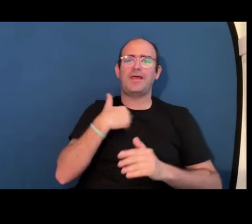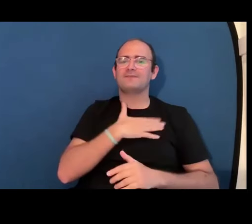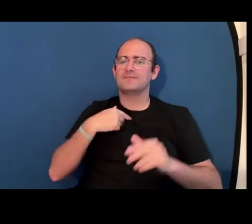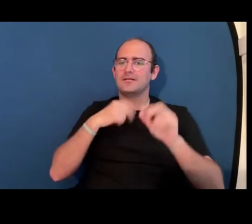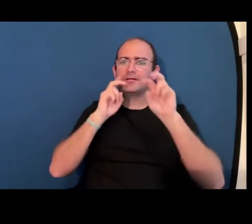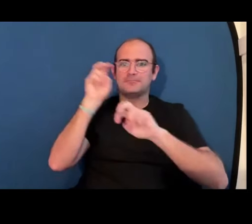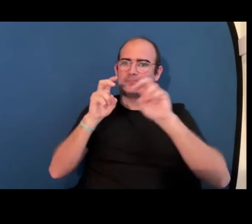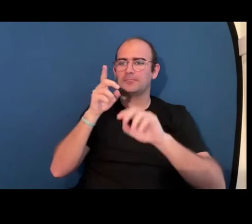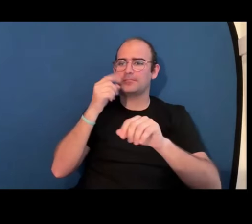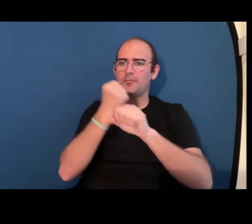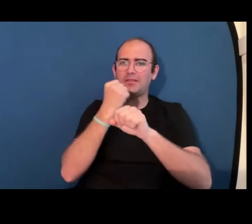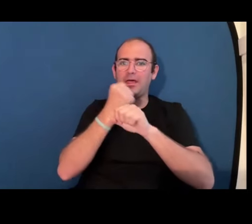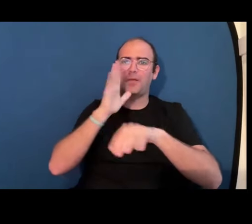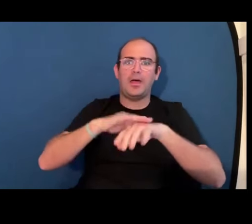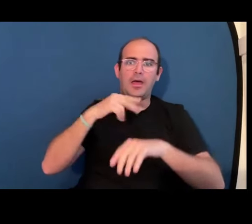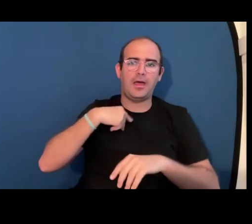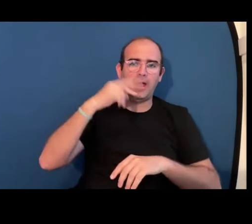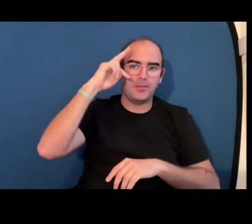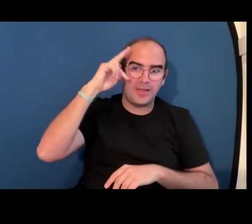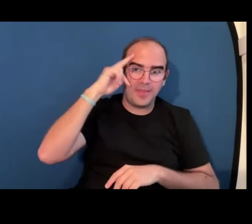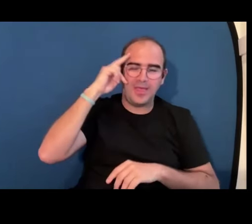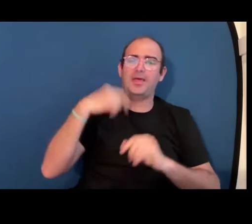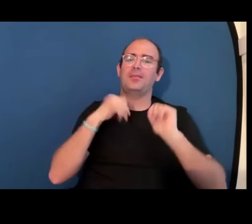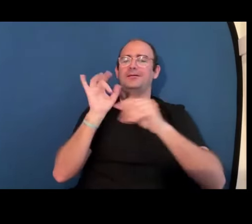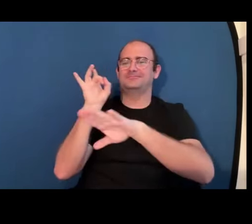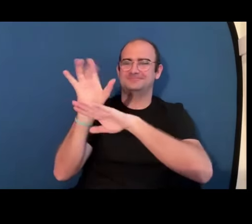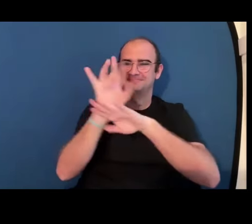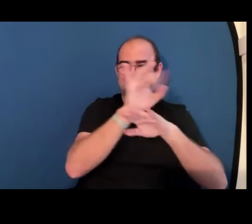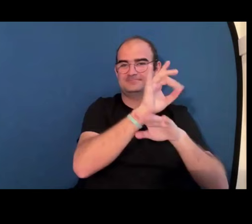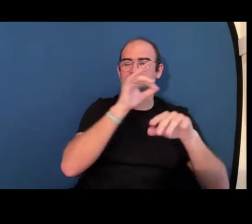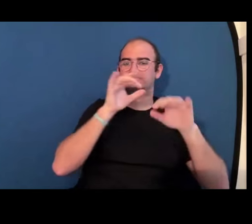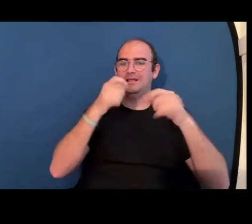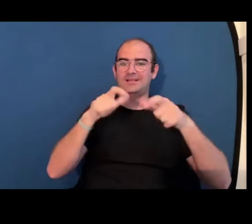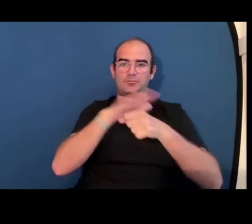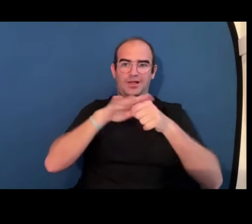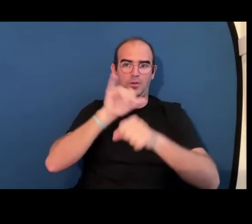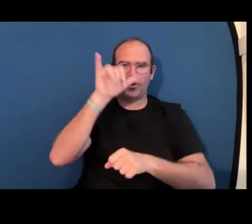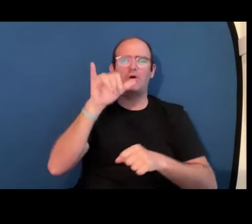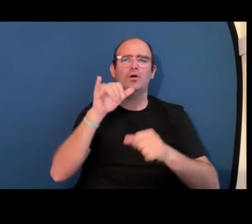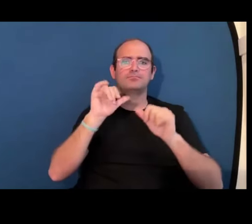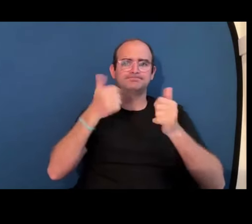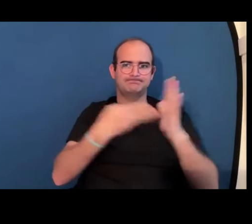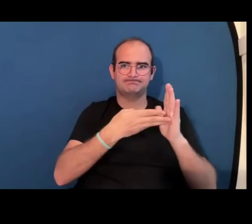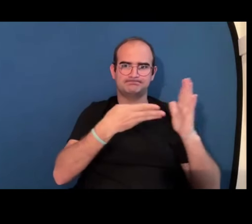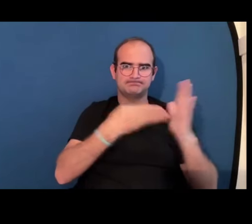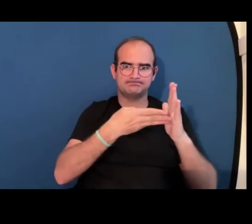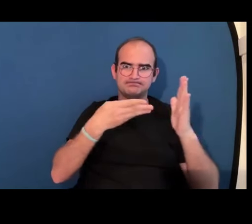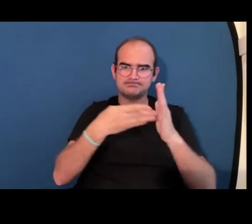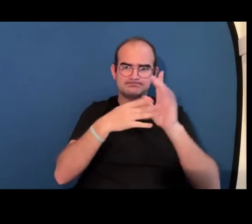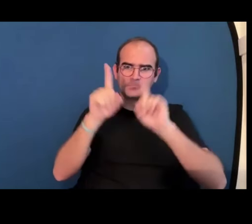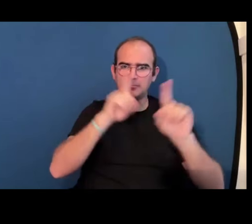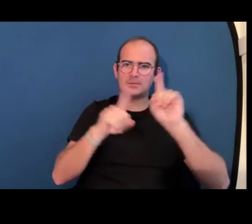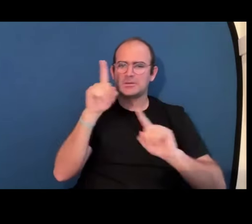aéreo yo hice esta titulación y luego a raíz de ahí de mi experiencia empecé